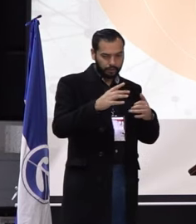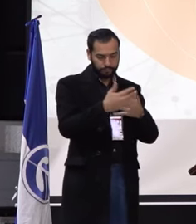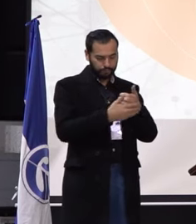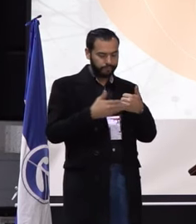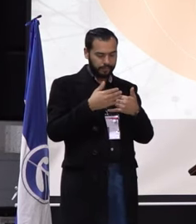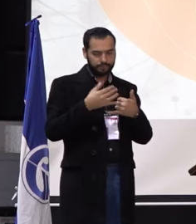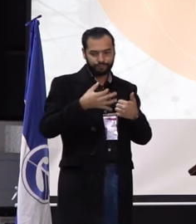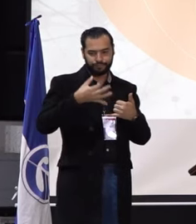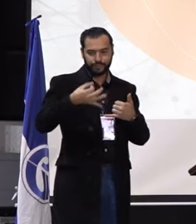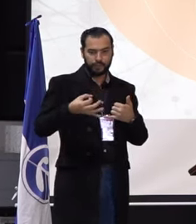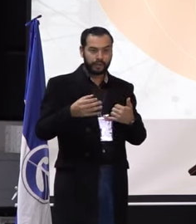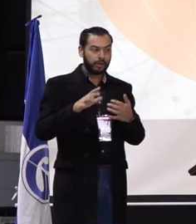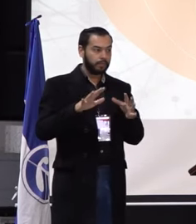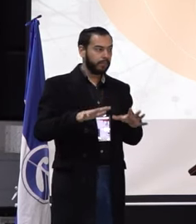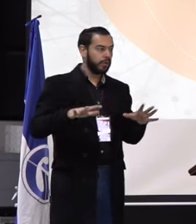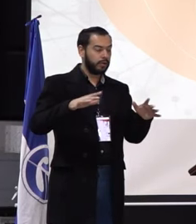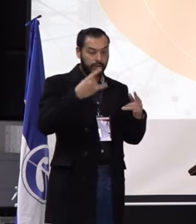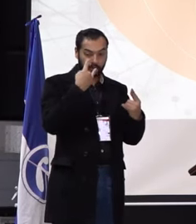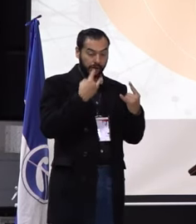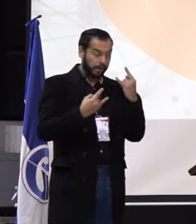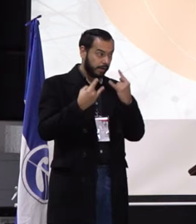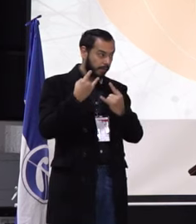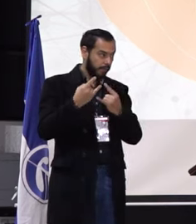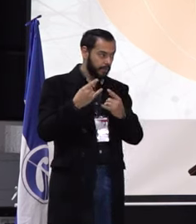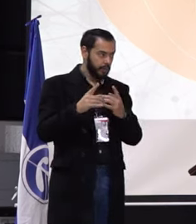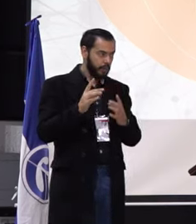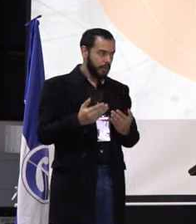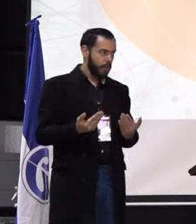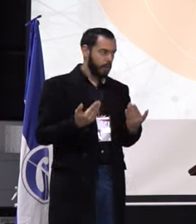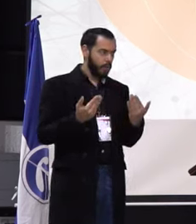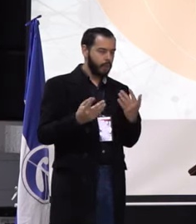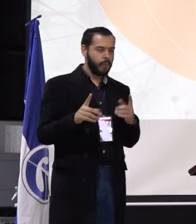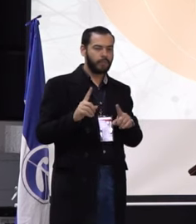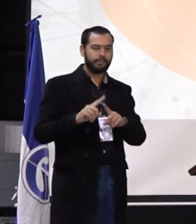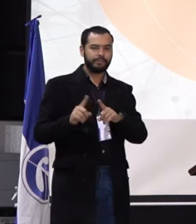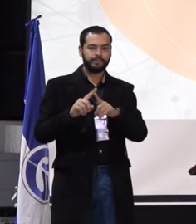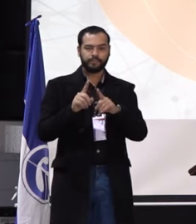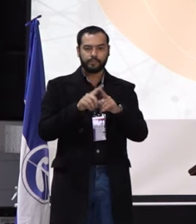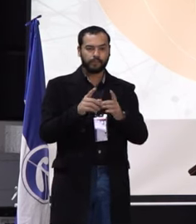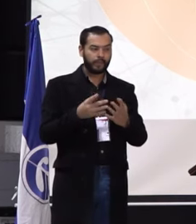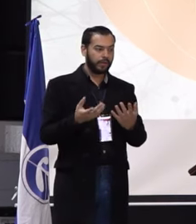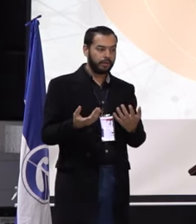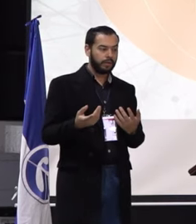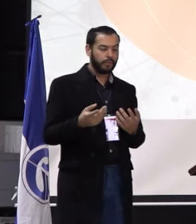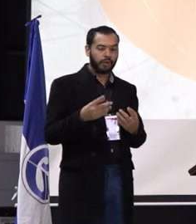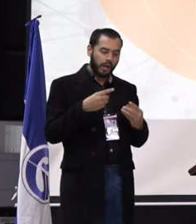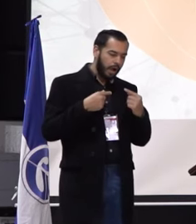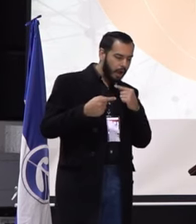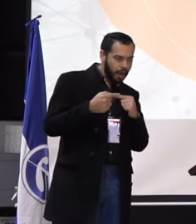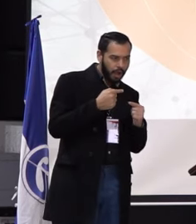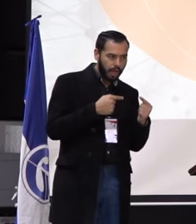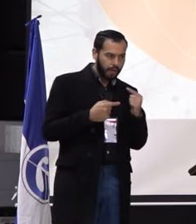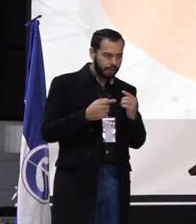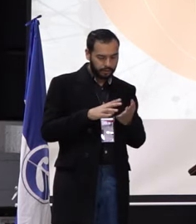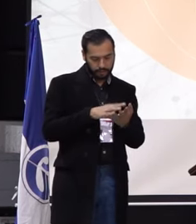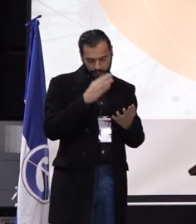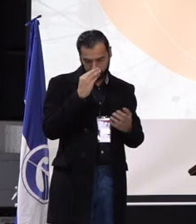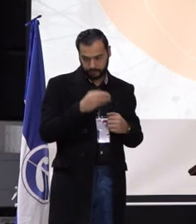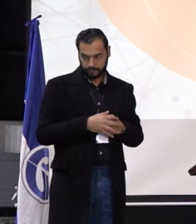cierto. Pero este espacio es bastante interesante y bastante bueno recogerlo, pues porque desde el debate se aprenden muchas cosas.